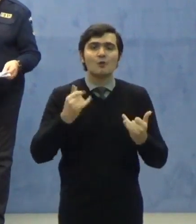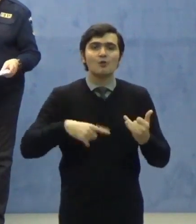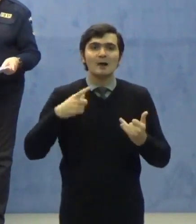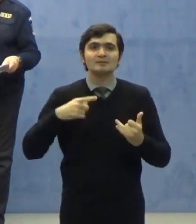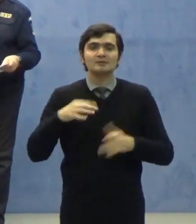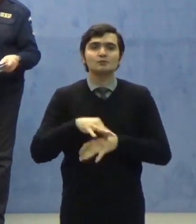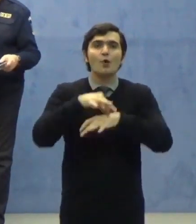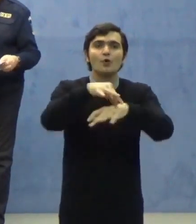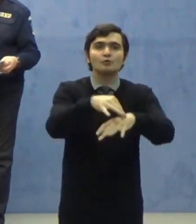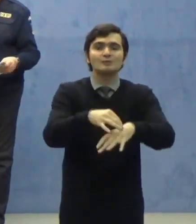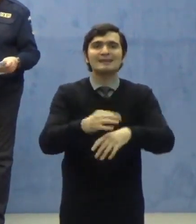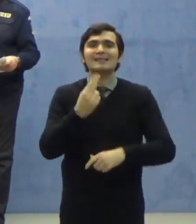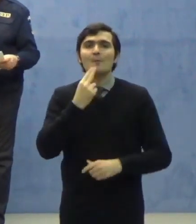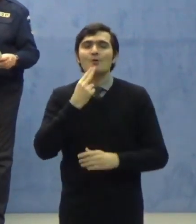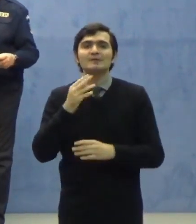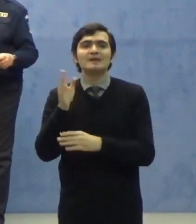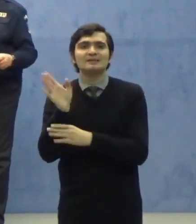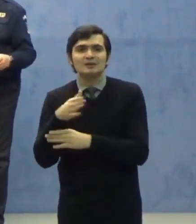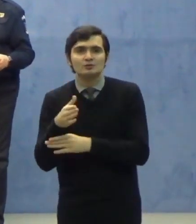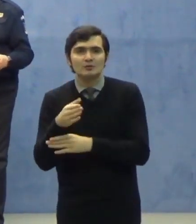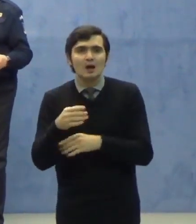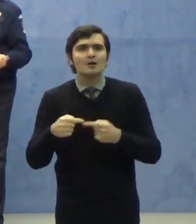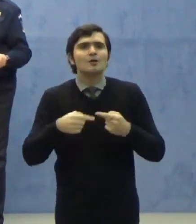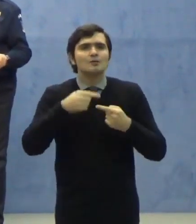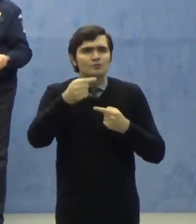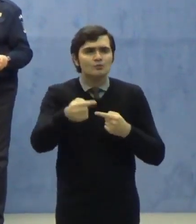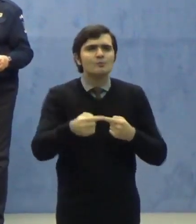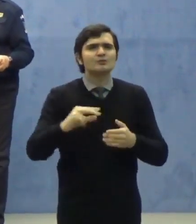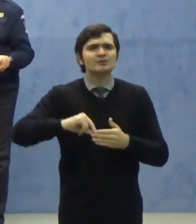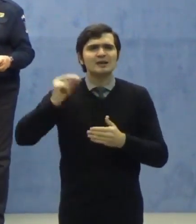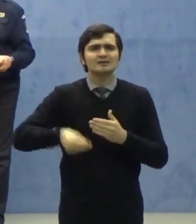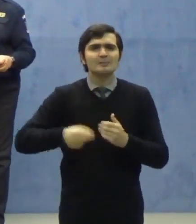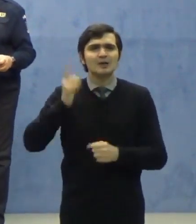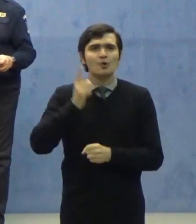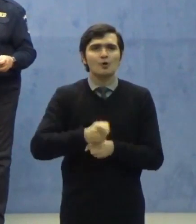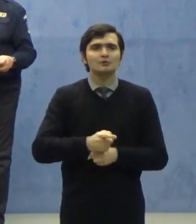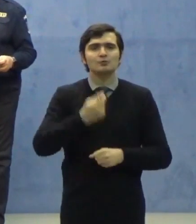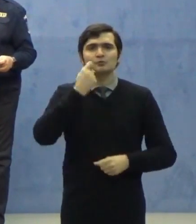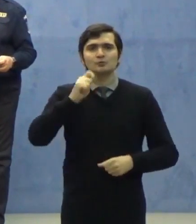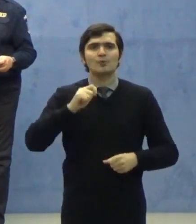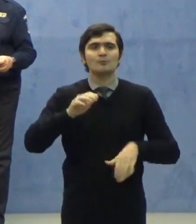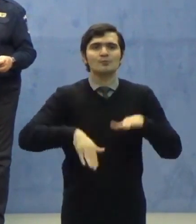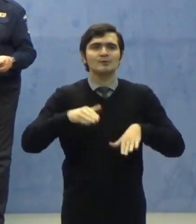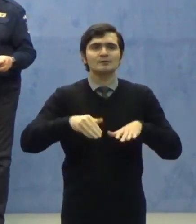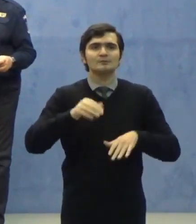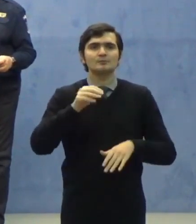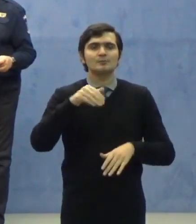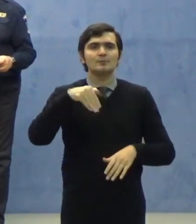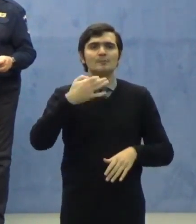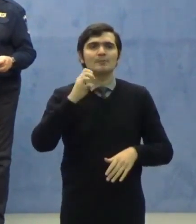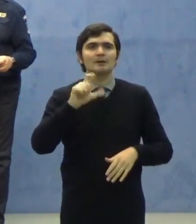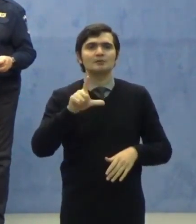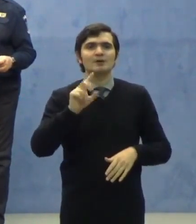operațională a Poliției Naționale în urma semnării ordinului de către domnul ministru Ioan Marcel Vela.